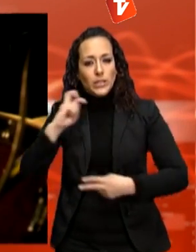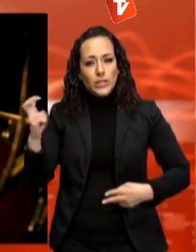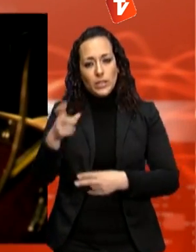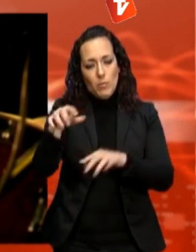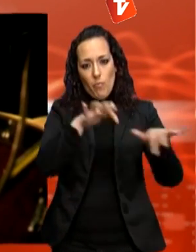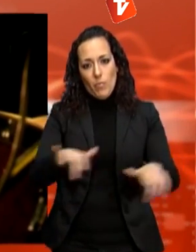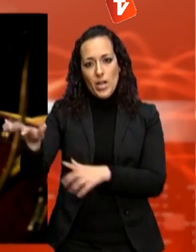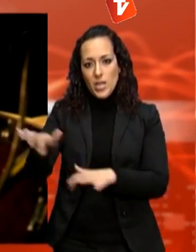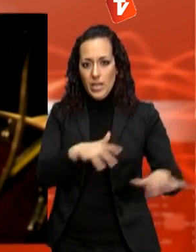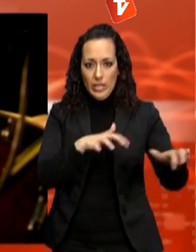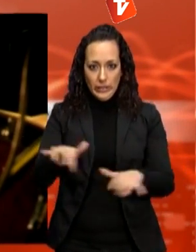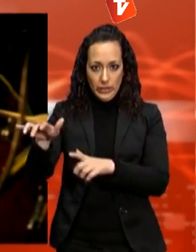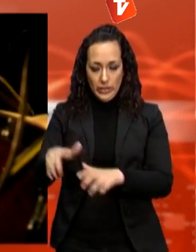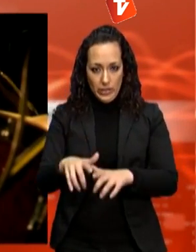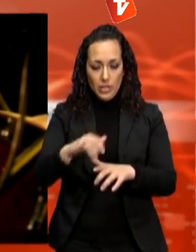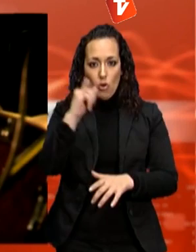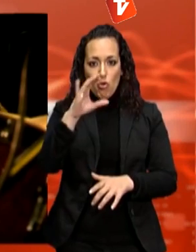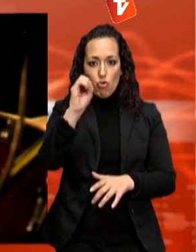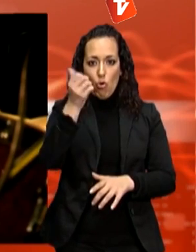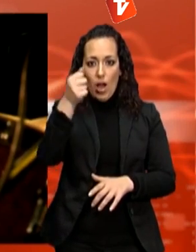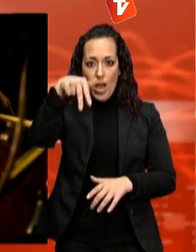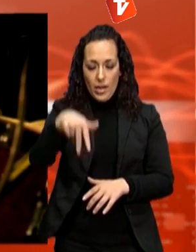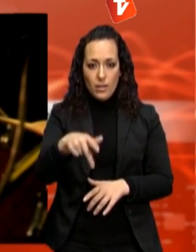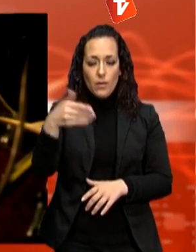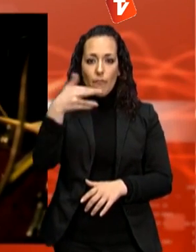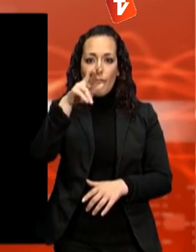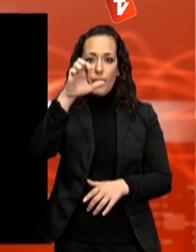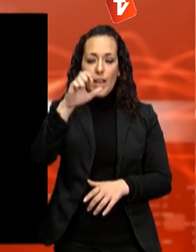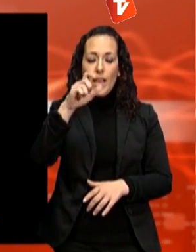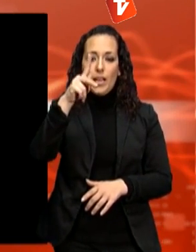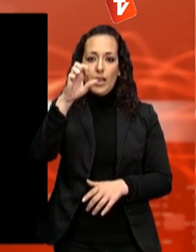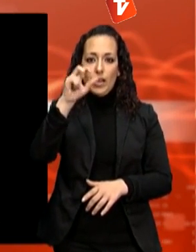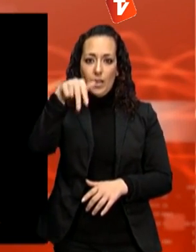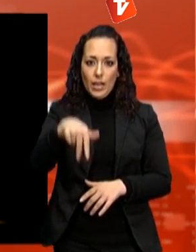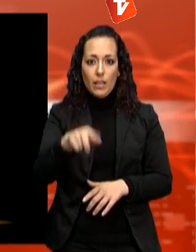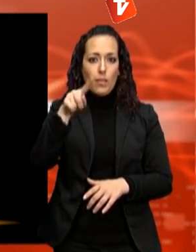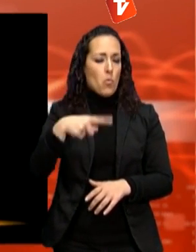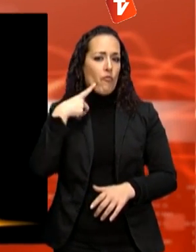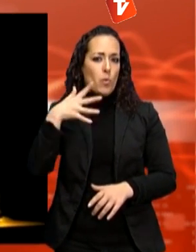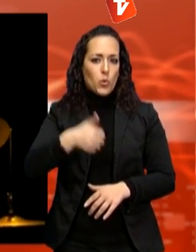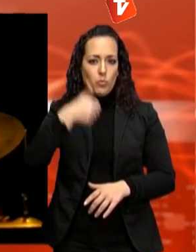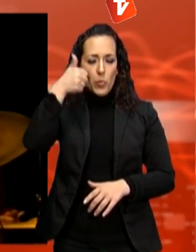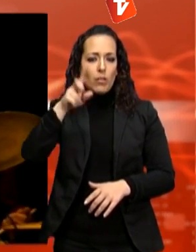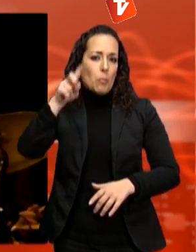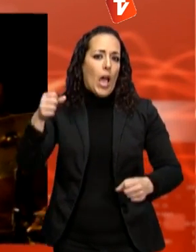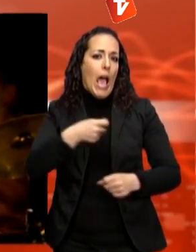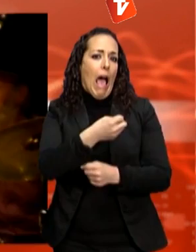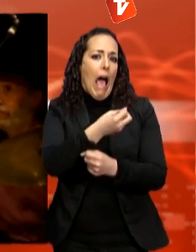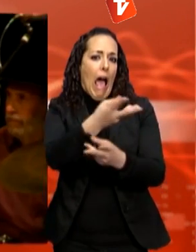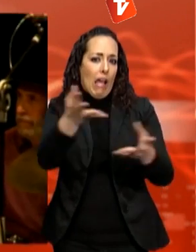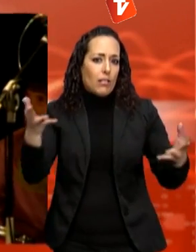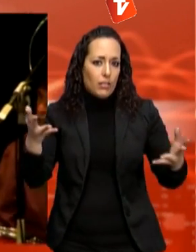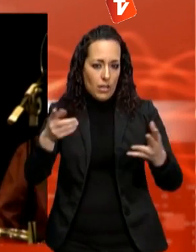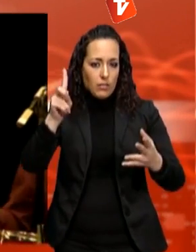pianista californiana Joan Brecken com a músics més destacats. També actuaran el col·lectiu nova llorquès Opus 5 i els músics de